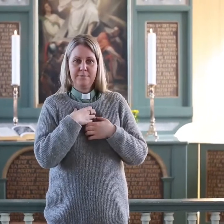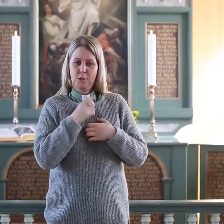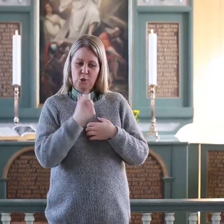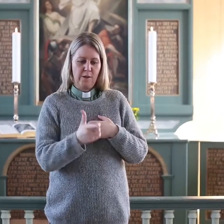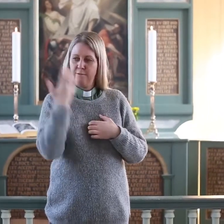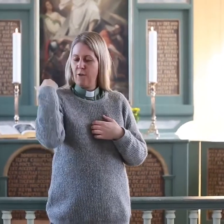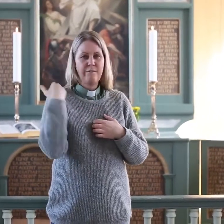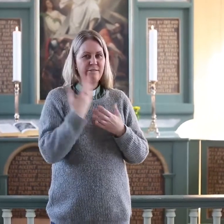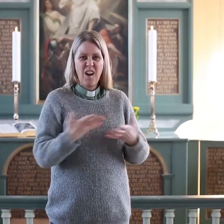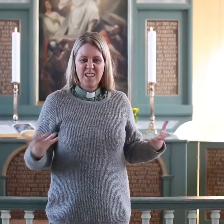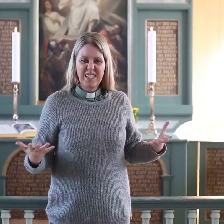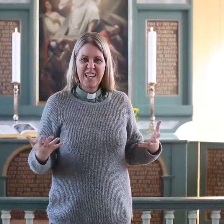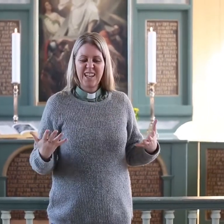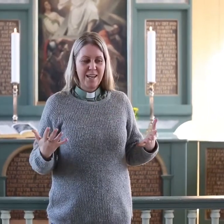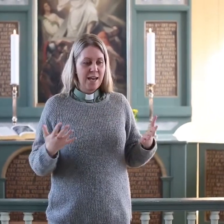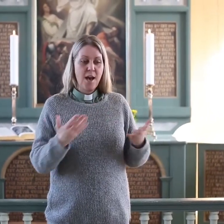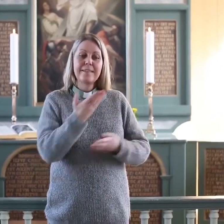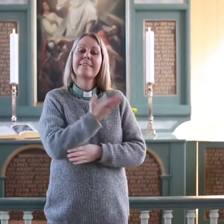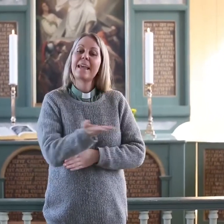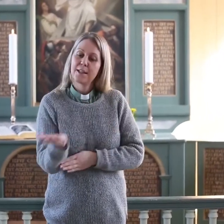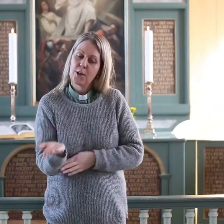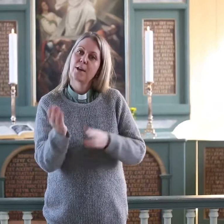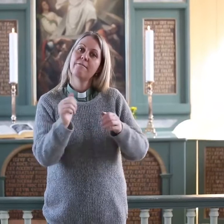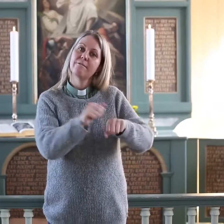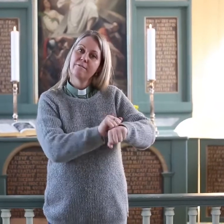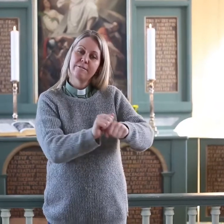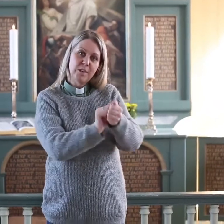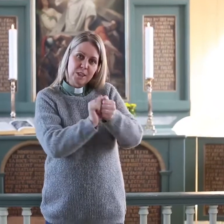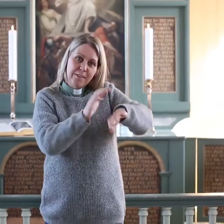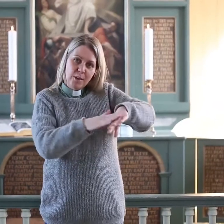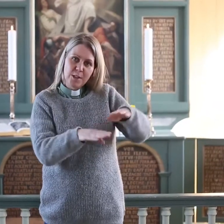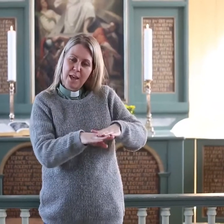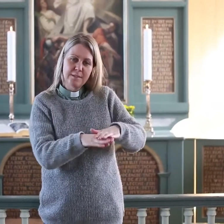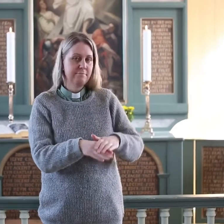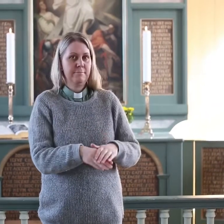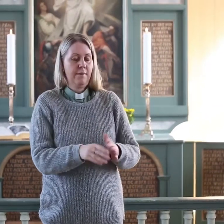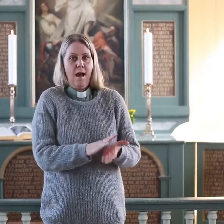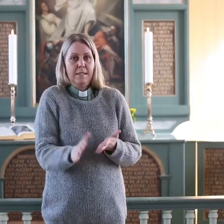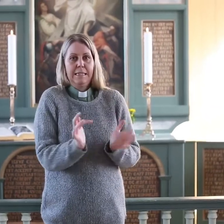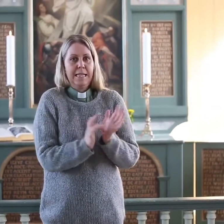var ikke vanlig på den tiden. For det var nesten alltid en tjener som gjorde den jobben.